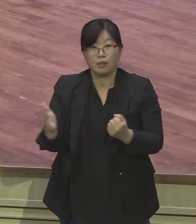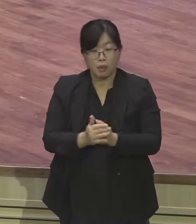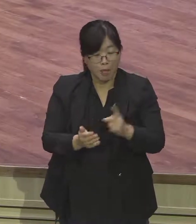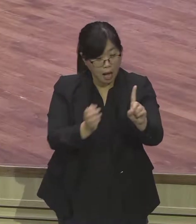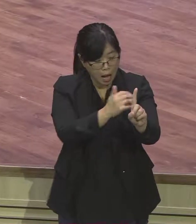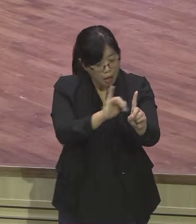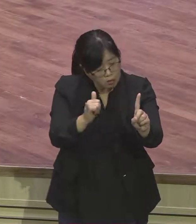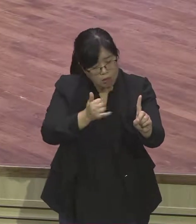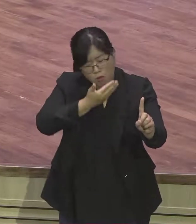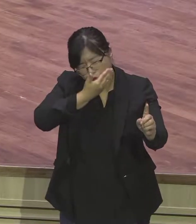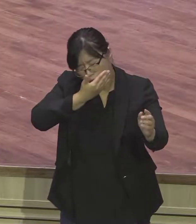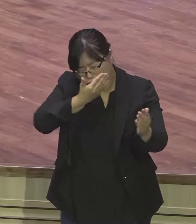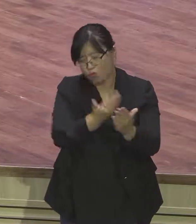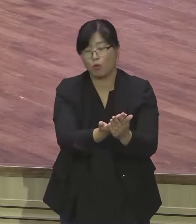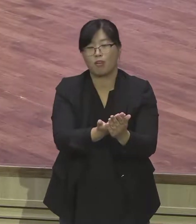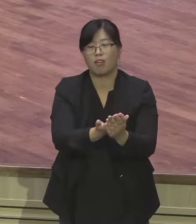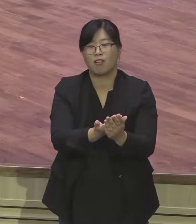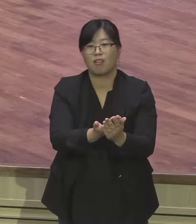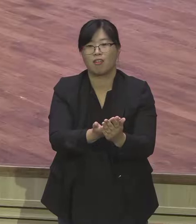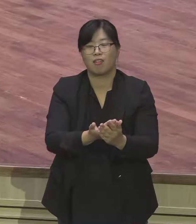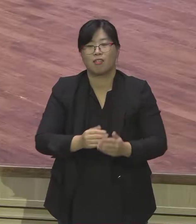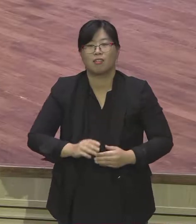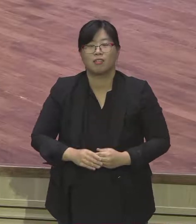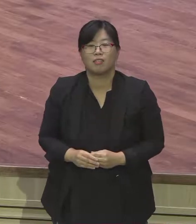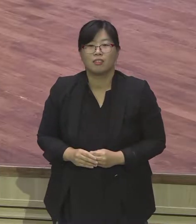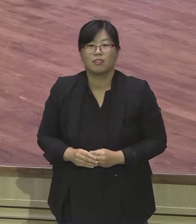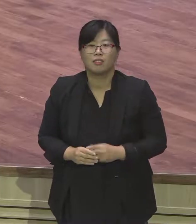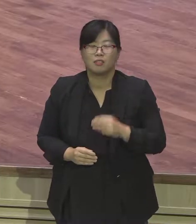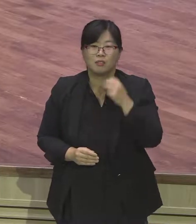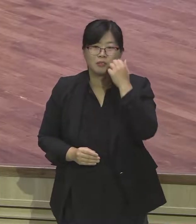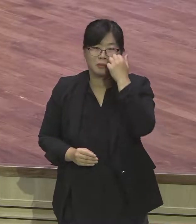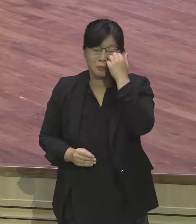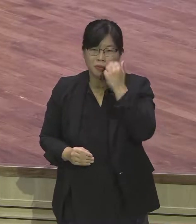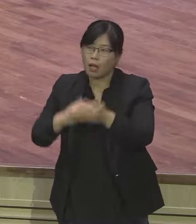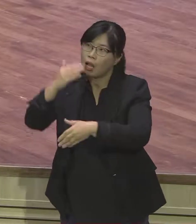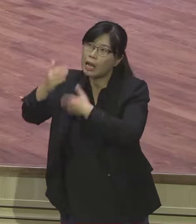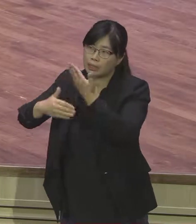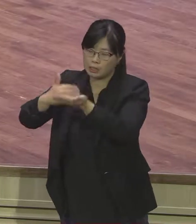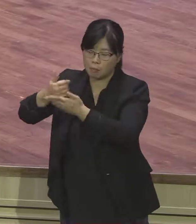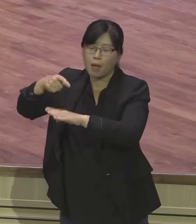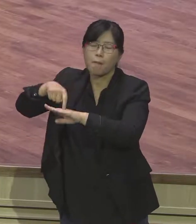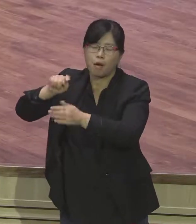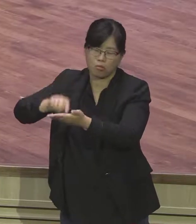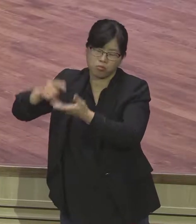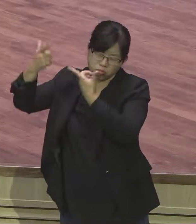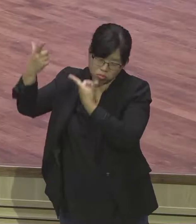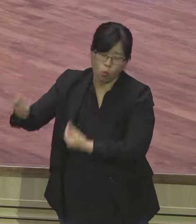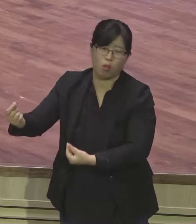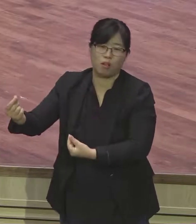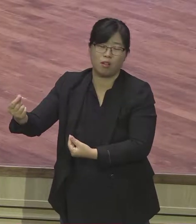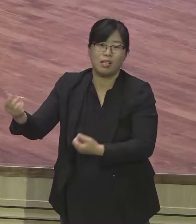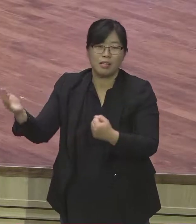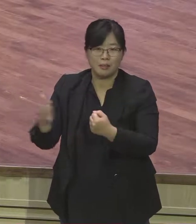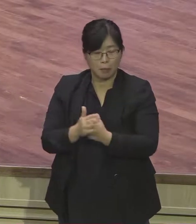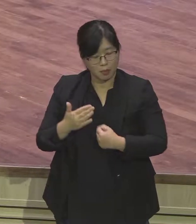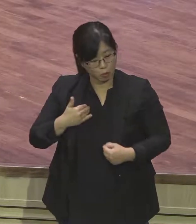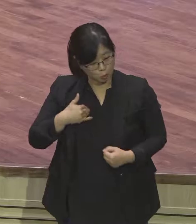영혼이 천하보다 귀하기 때문에 그래서 하나님이 마음을 담고 우리 한 분 이상 전도한